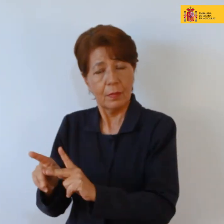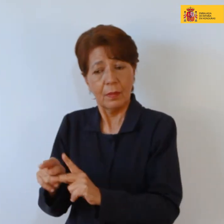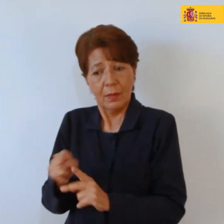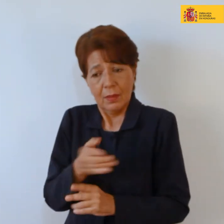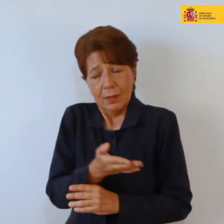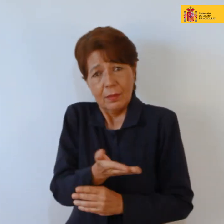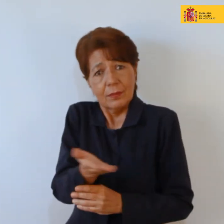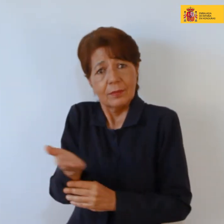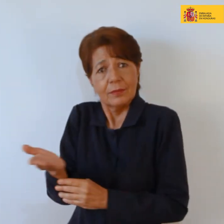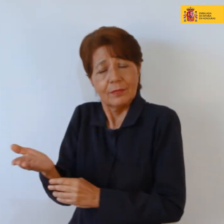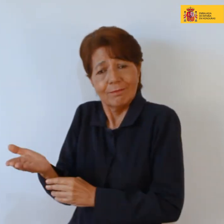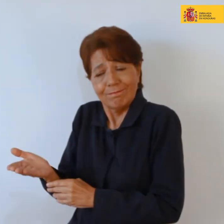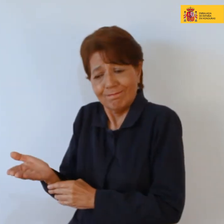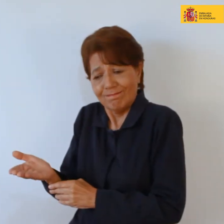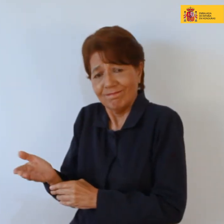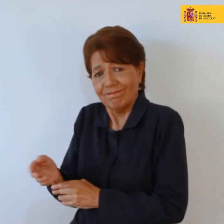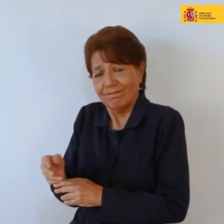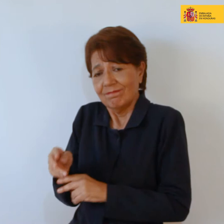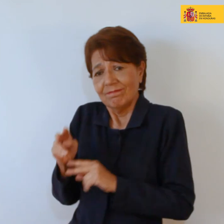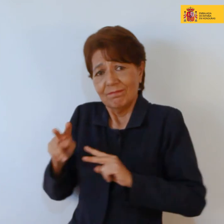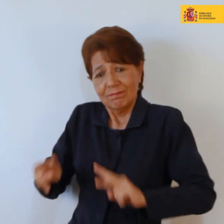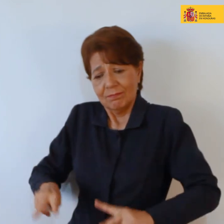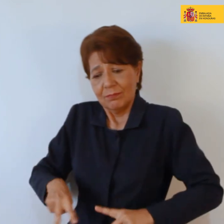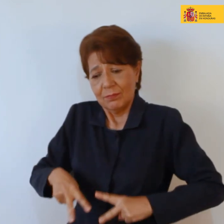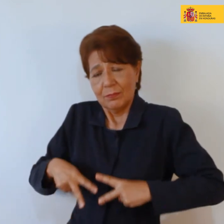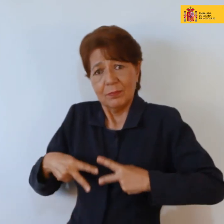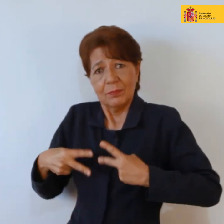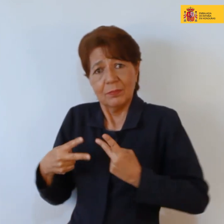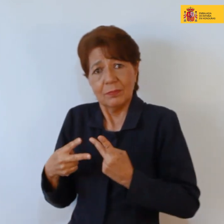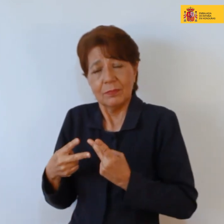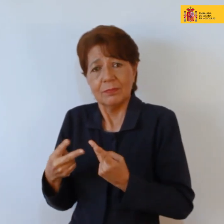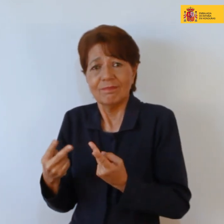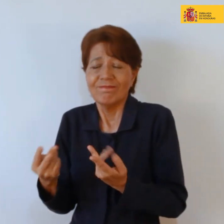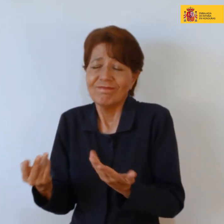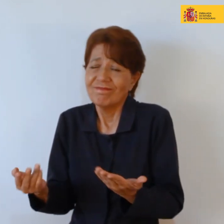en un lugar indefenso.